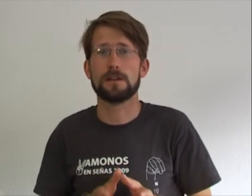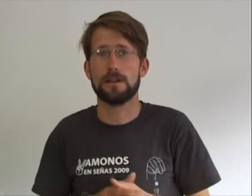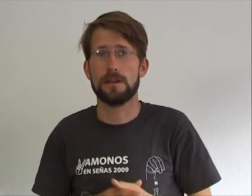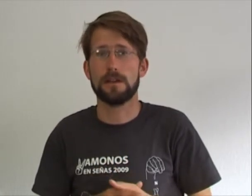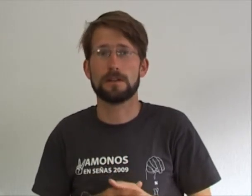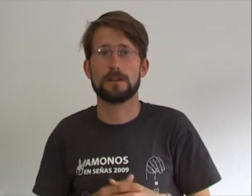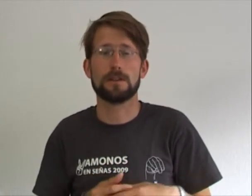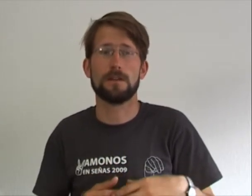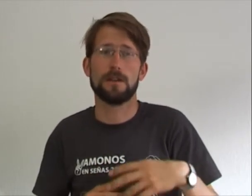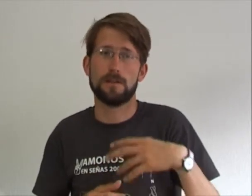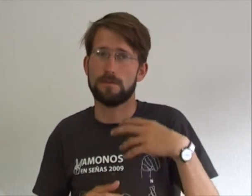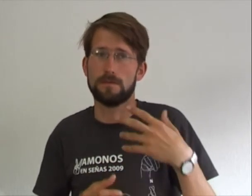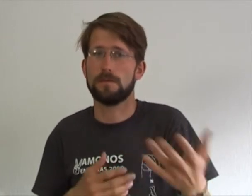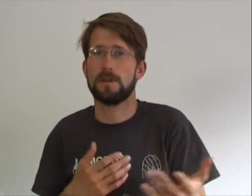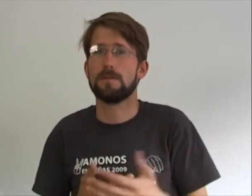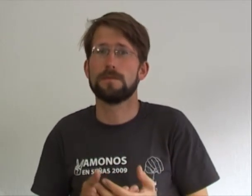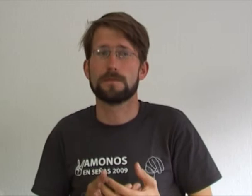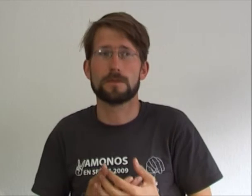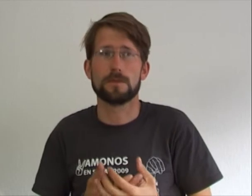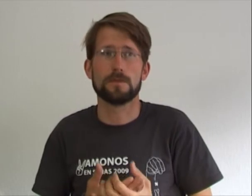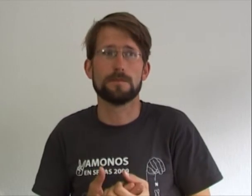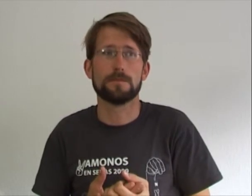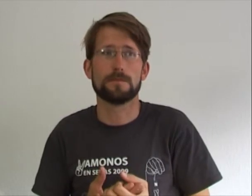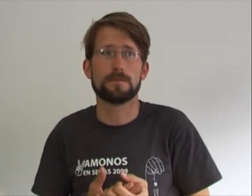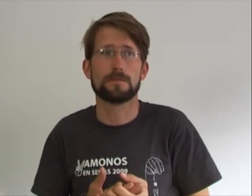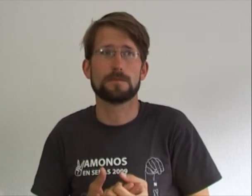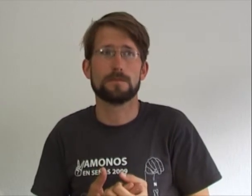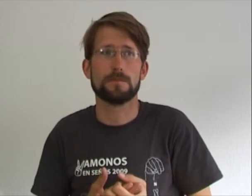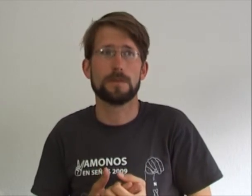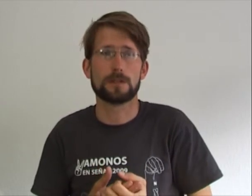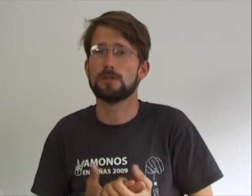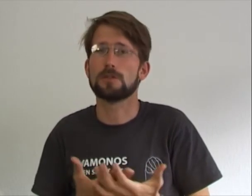entre nosotros.